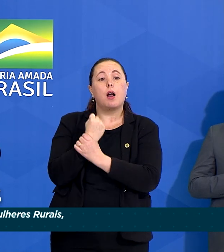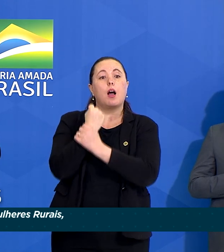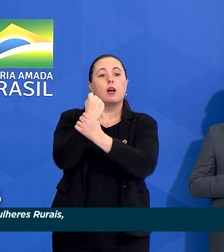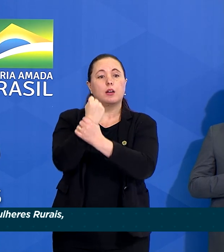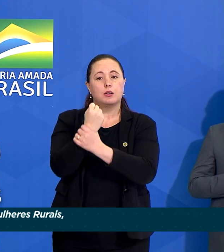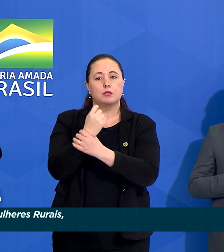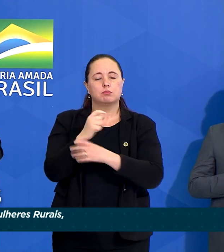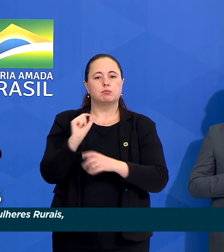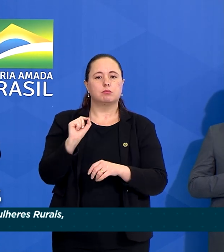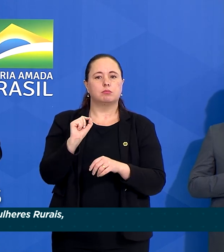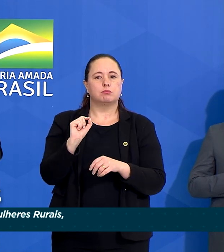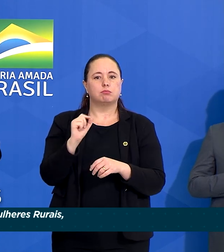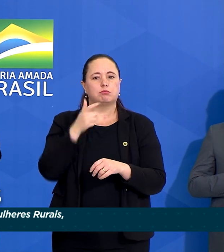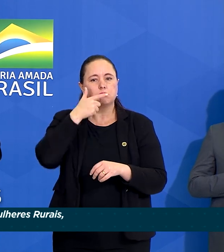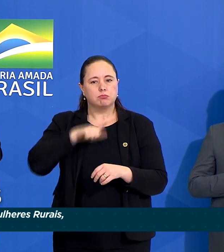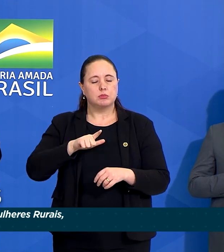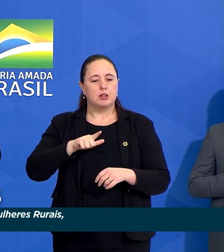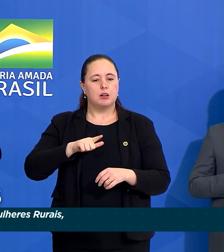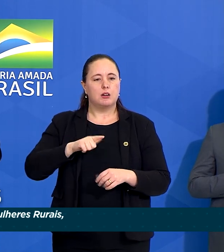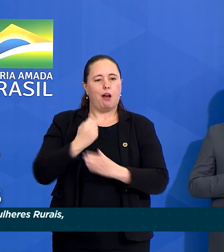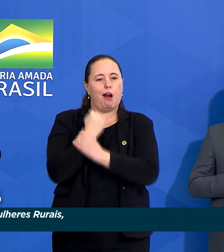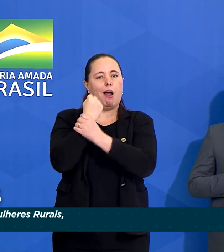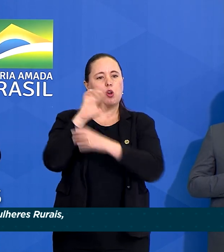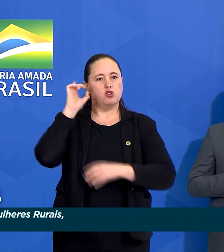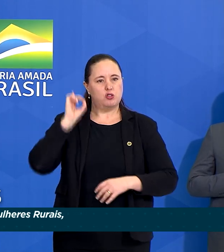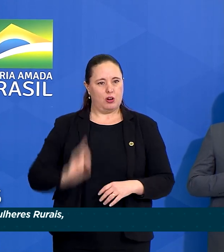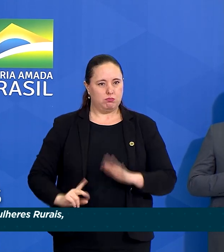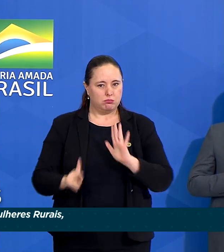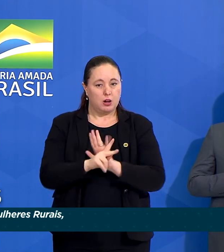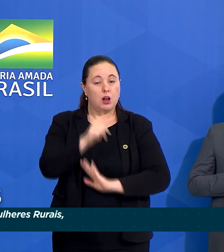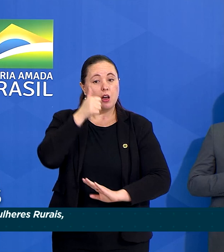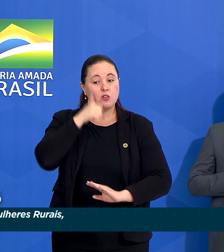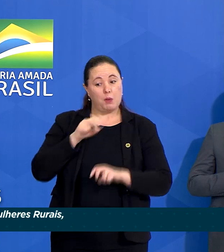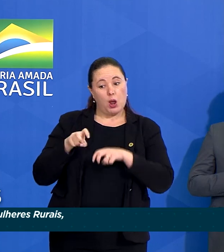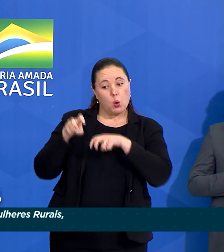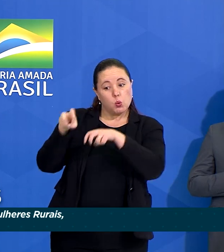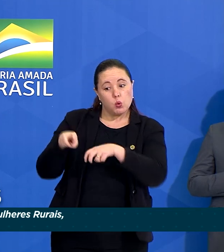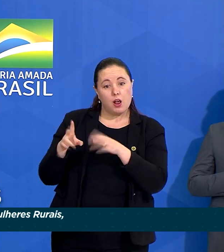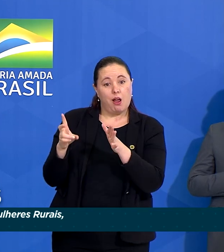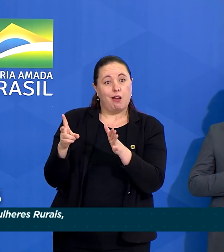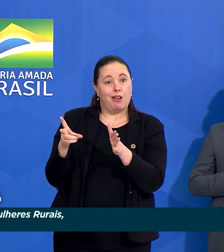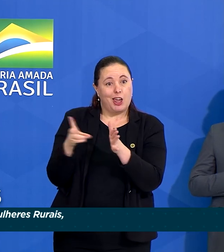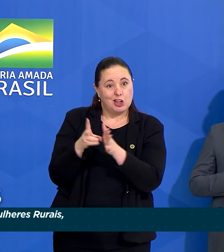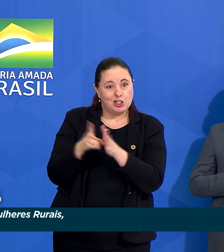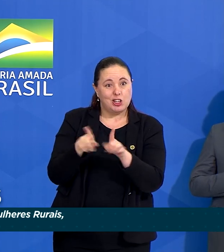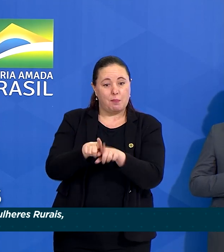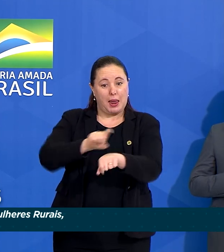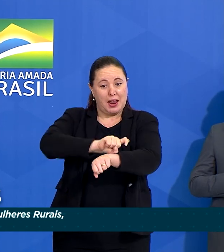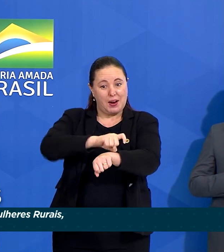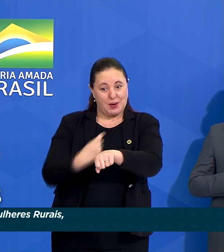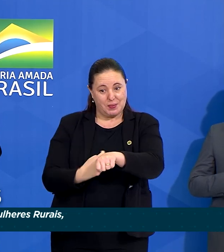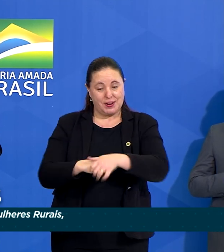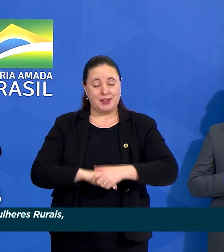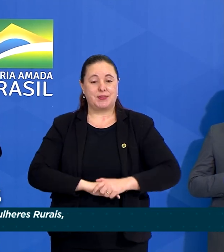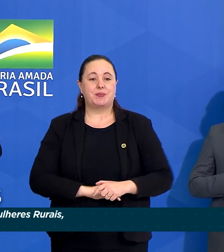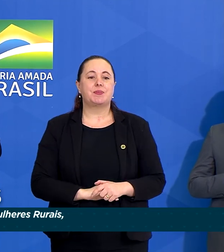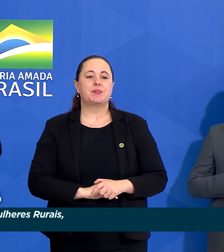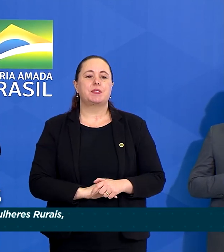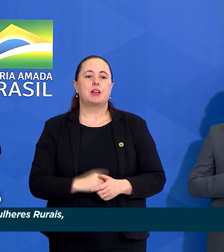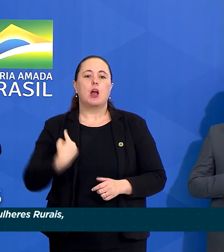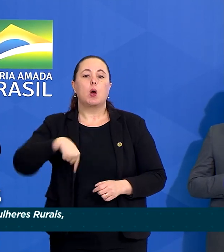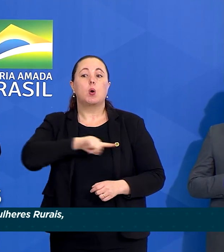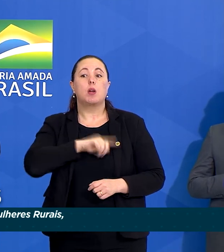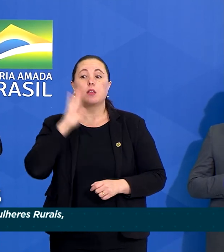exercício dos direitos das mulheres rurais, indígenas, extractivistas e quilombolas. Entendemos